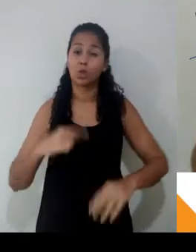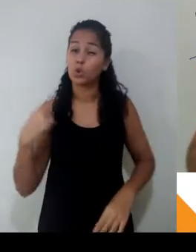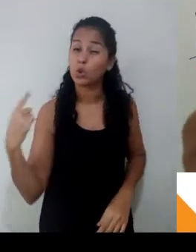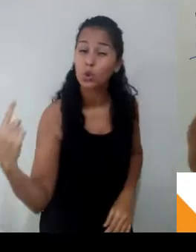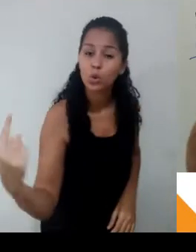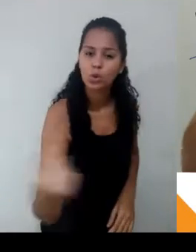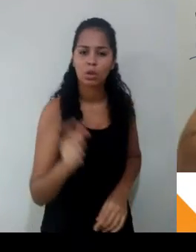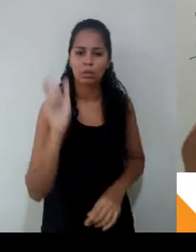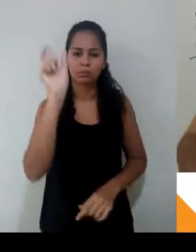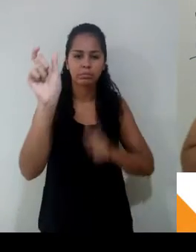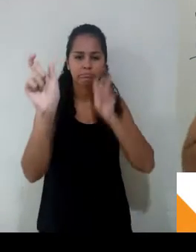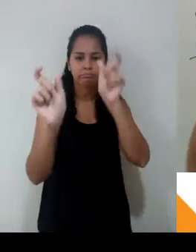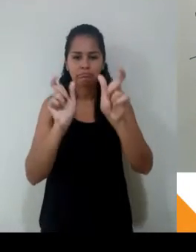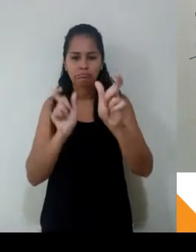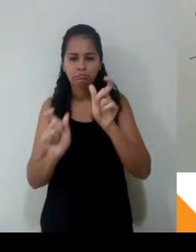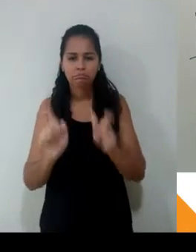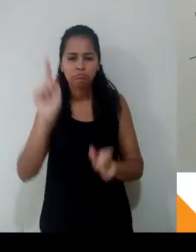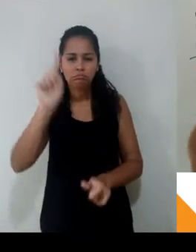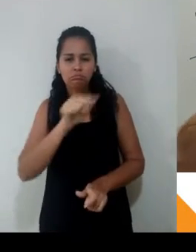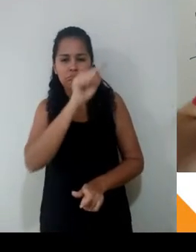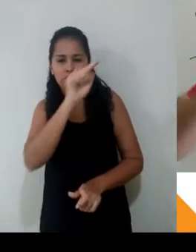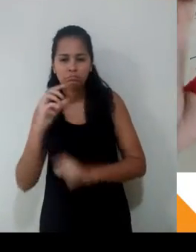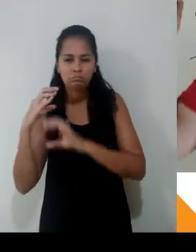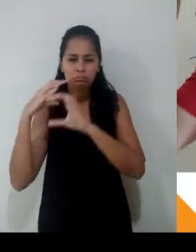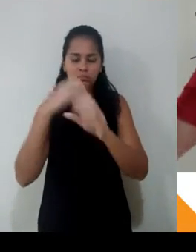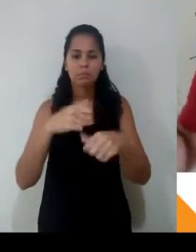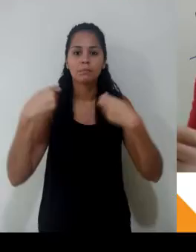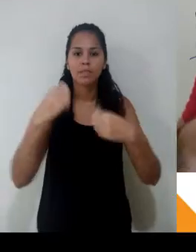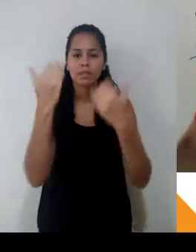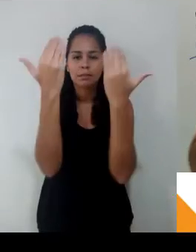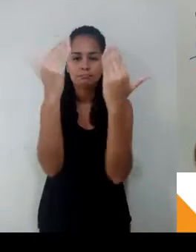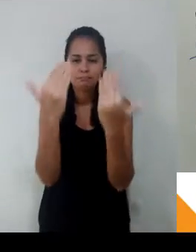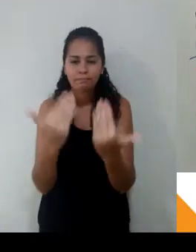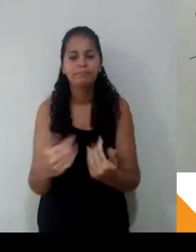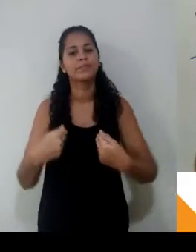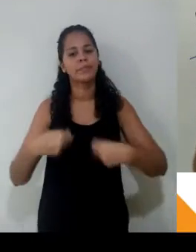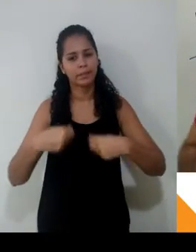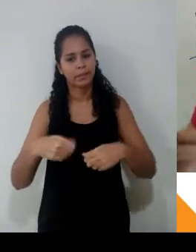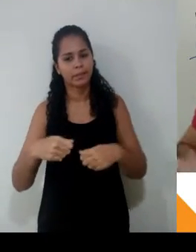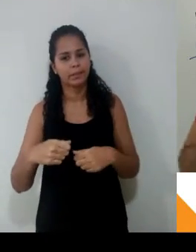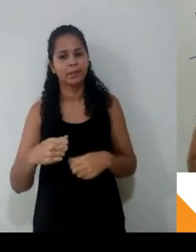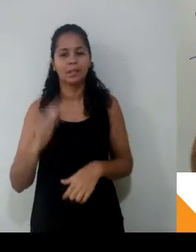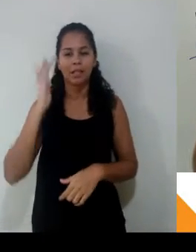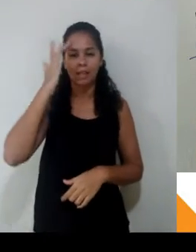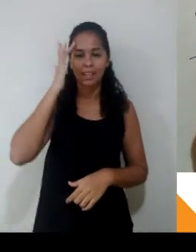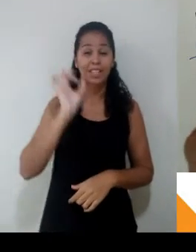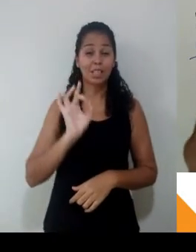vai nessa de achar que é só multiplicar. Ah, mas a química, ah, mas a física. Mesmo a química é física. Só que